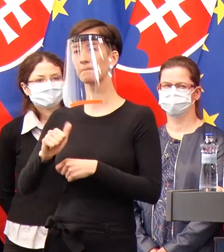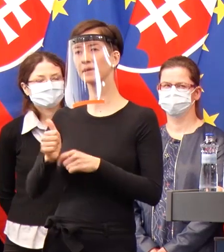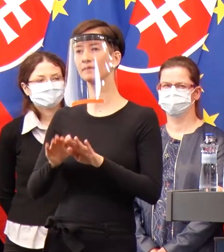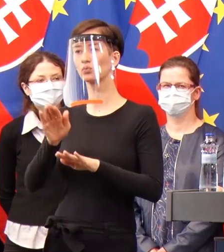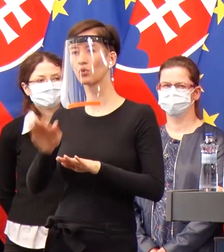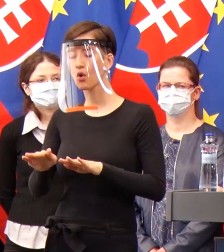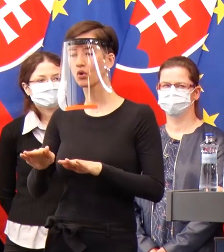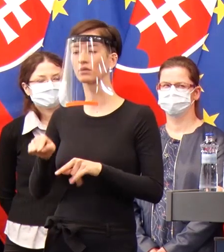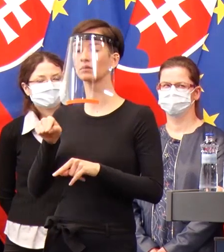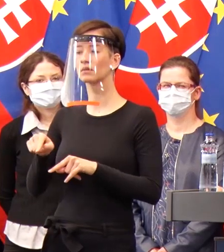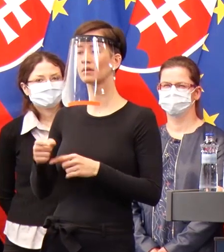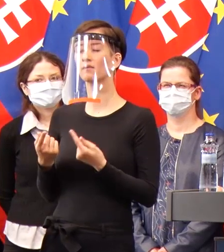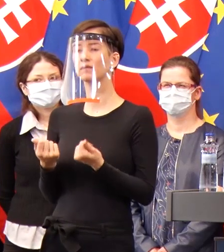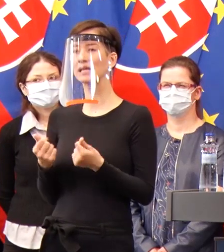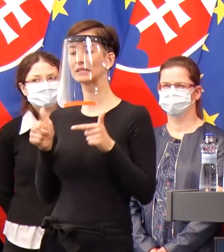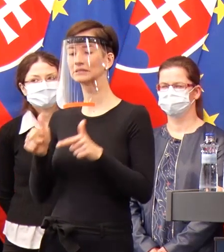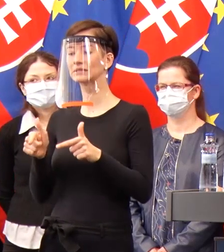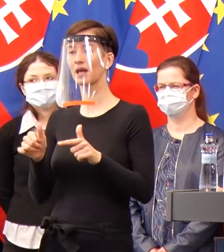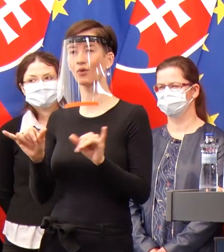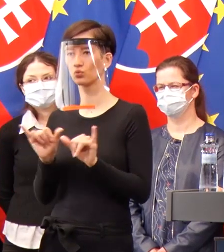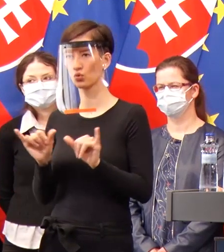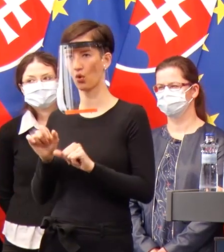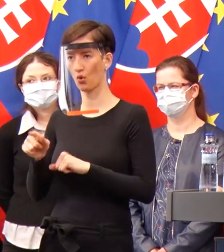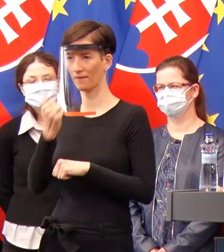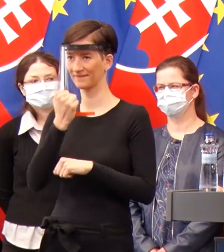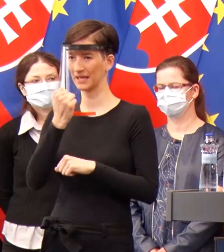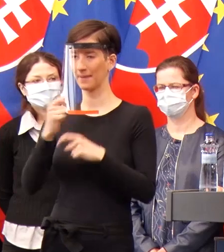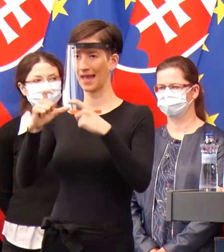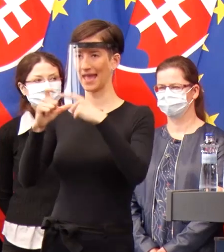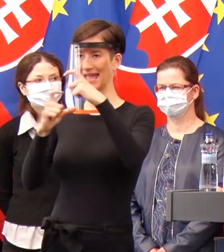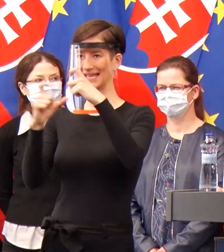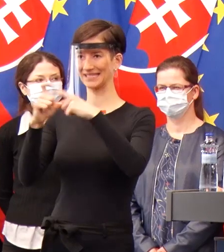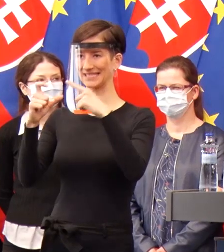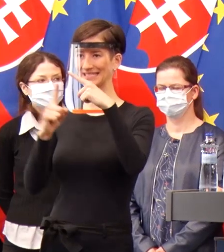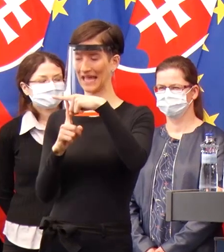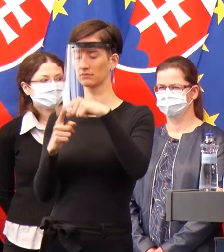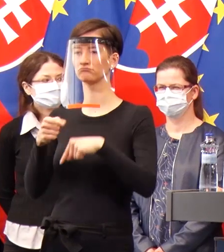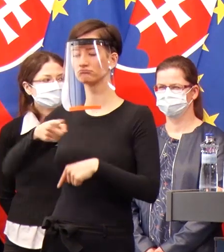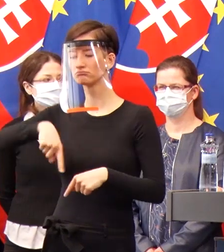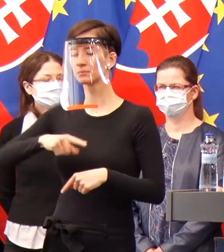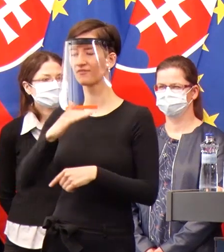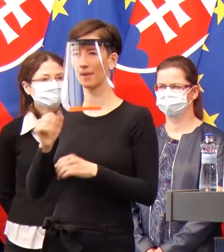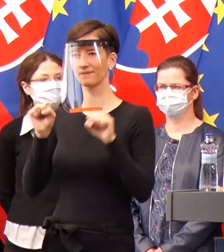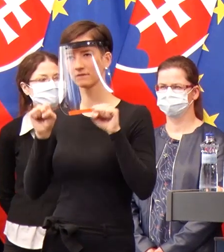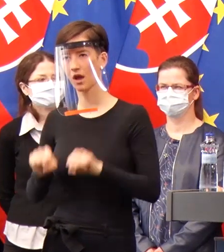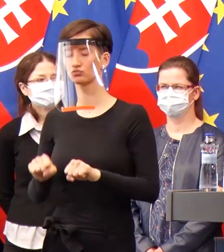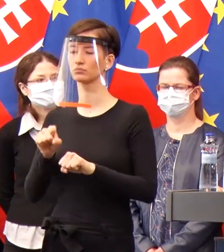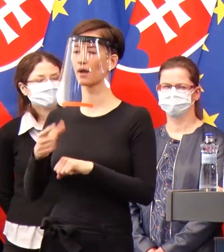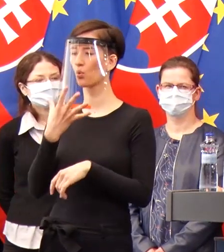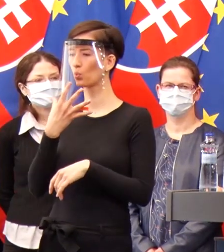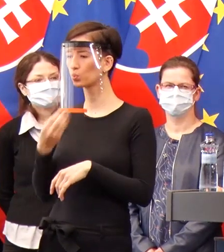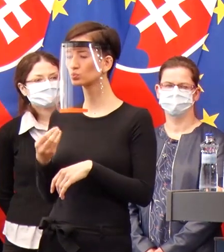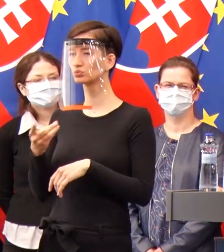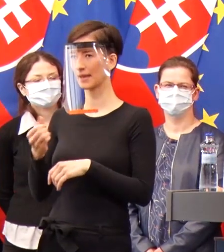bola zafinancovaná firmou ESET, ktorú my si tiež veľmi vážime a vážime si jej úspech a samozrejme to, čo pre